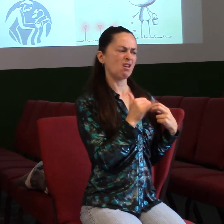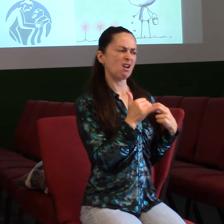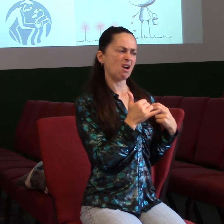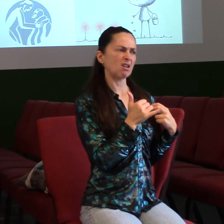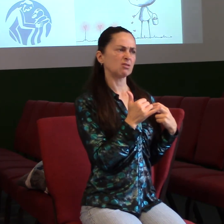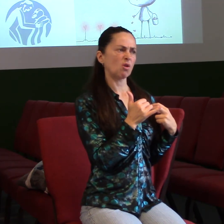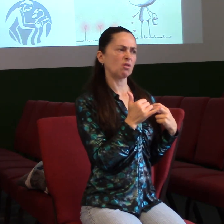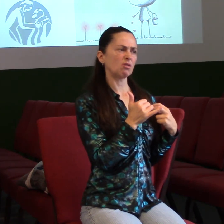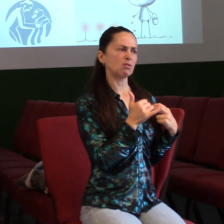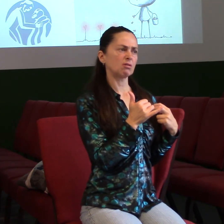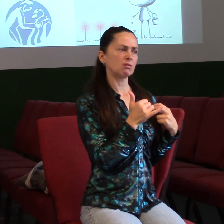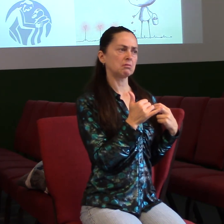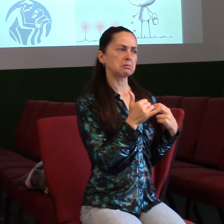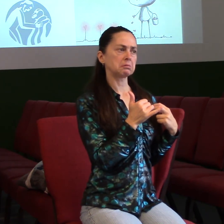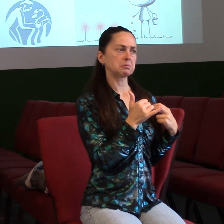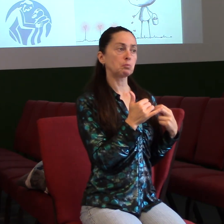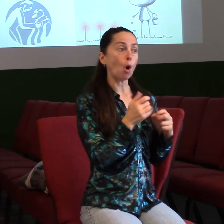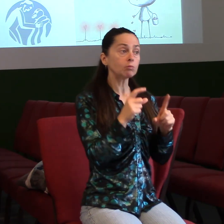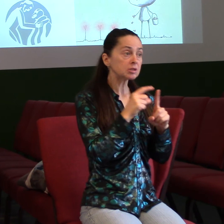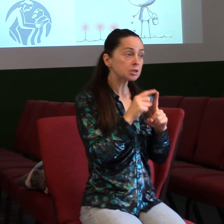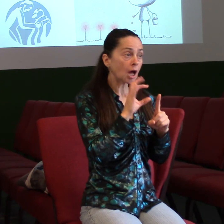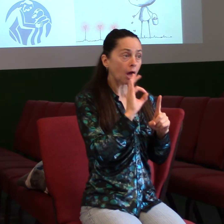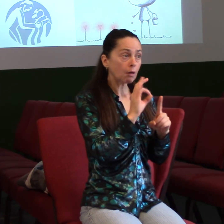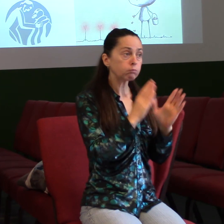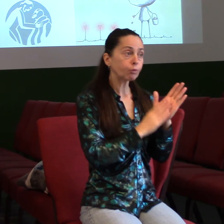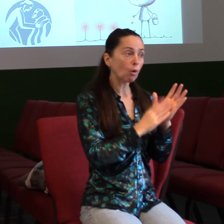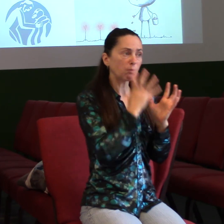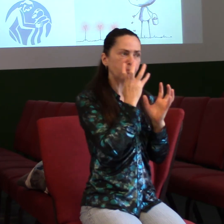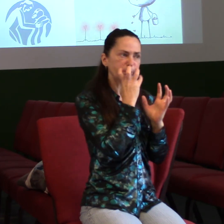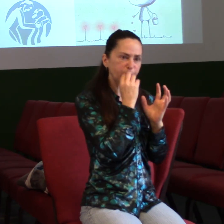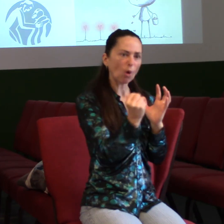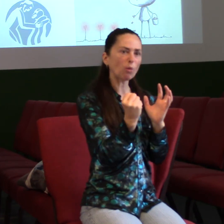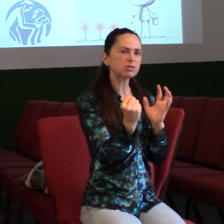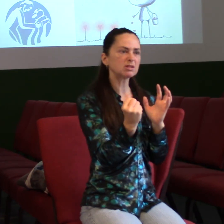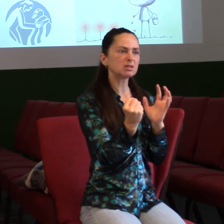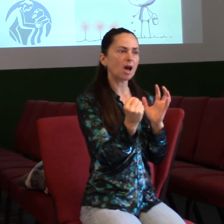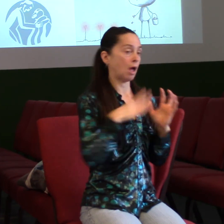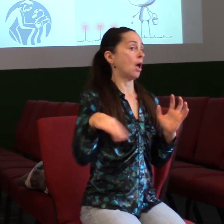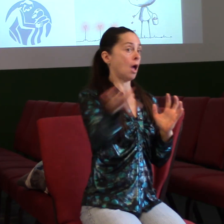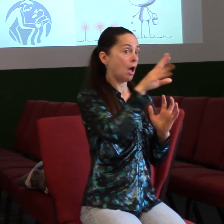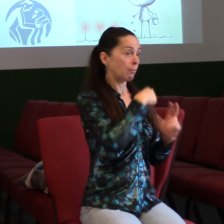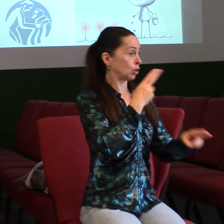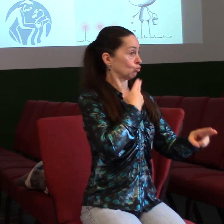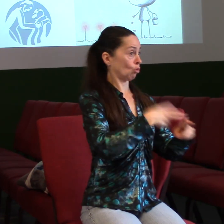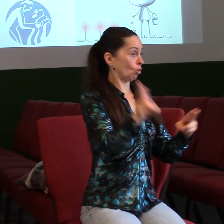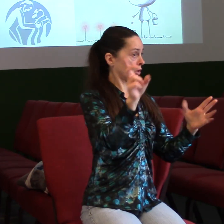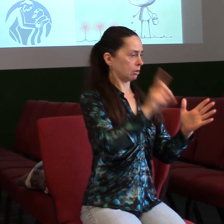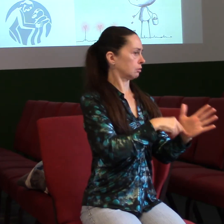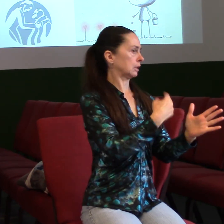pomstit. Protože jsme byli naštovaní. My sami nejsme dokonali a Bůh nám ty naše nedokonalosti odpuští a proměňuje nás.